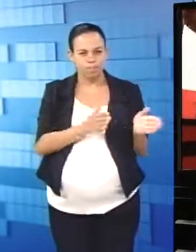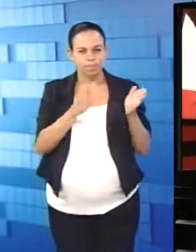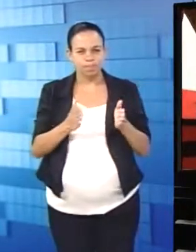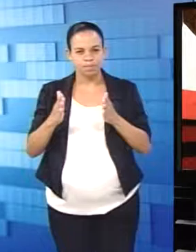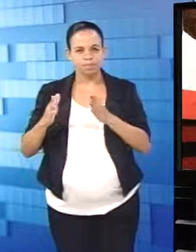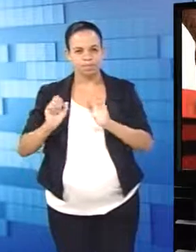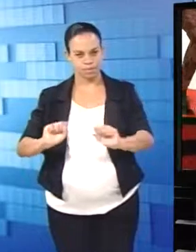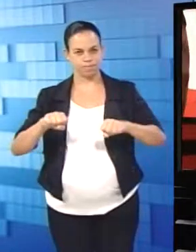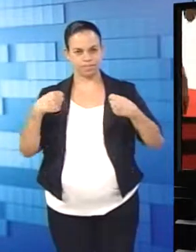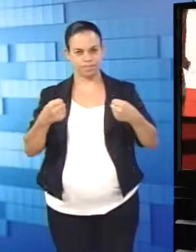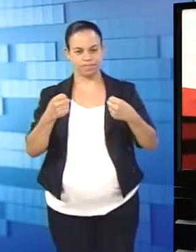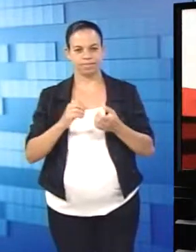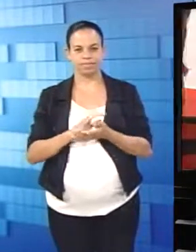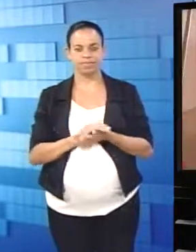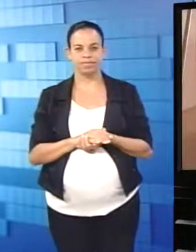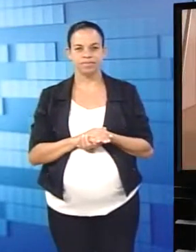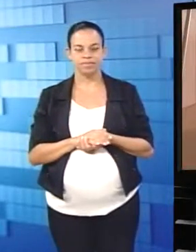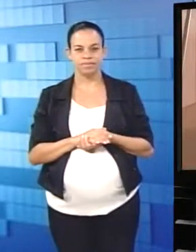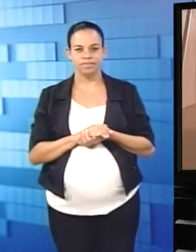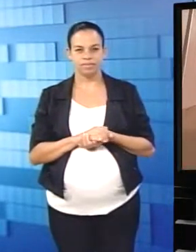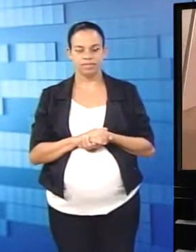intervalado de alta intensidade.